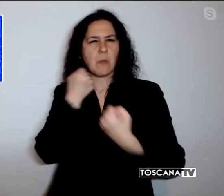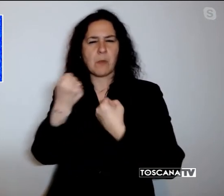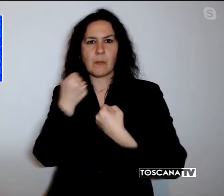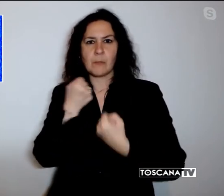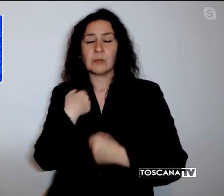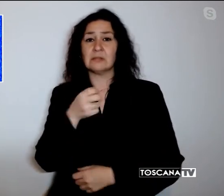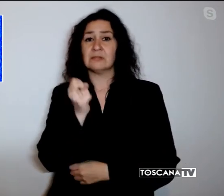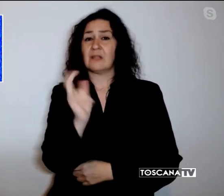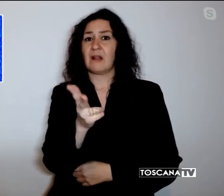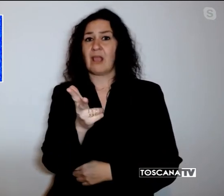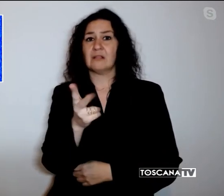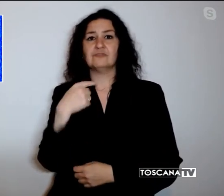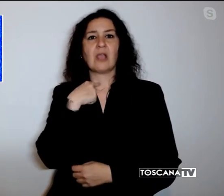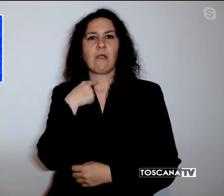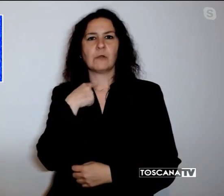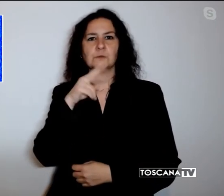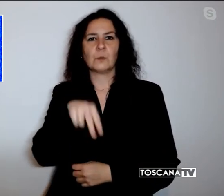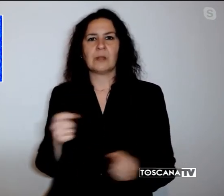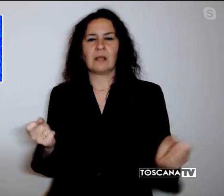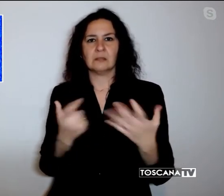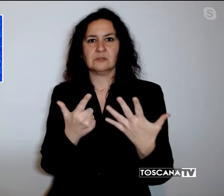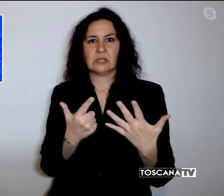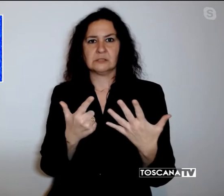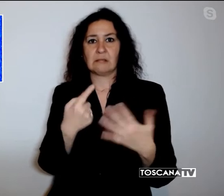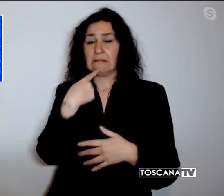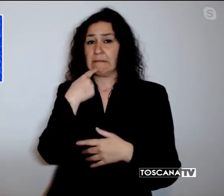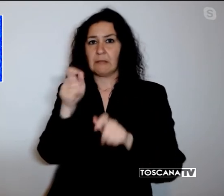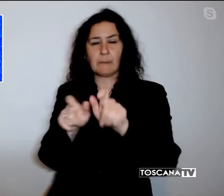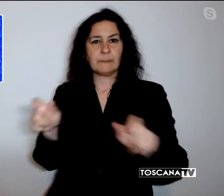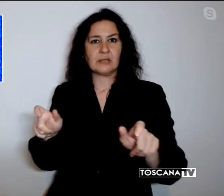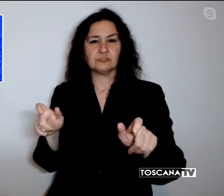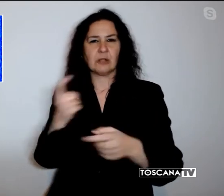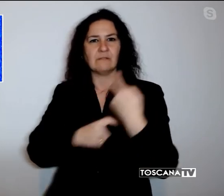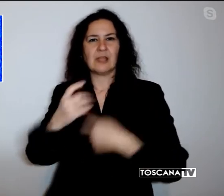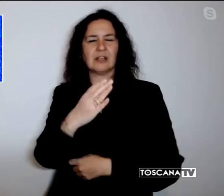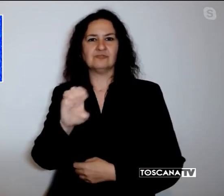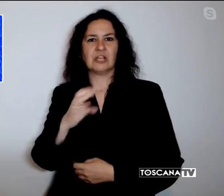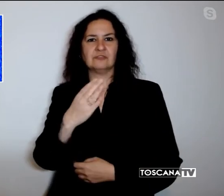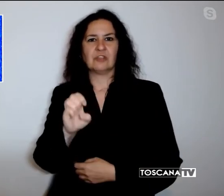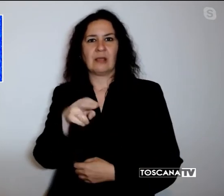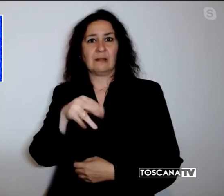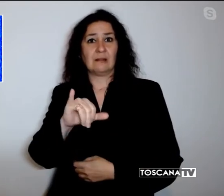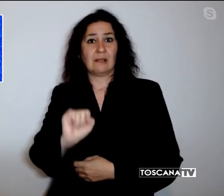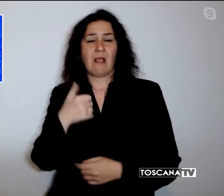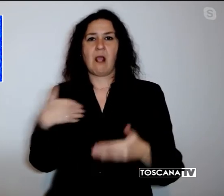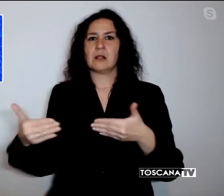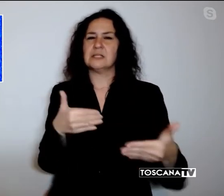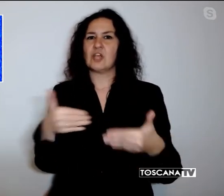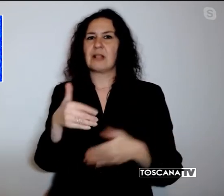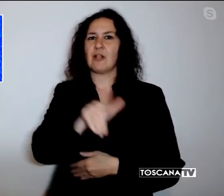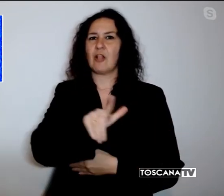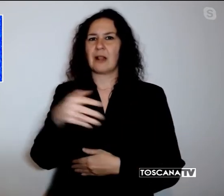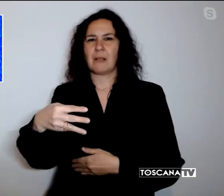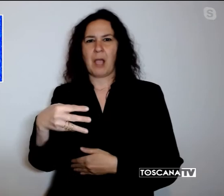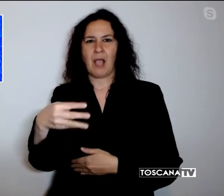2017 da parte di alcuni ceceni in una discoteca di Loret de Mar, in Spagna,